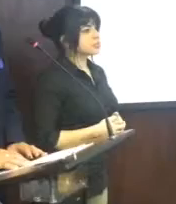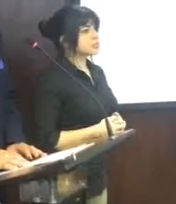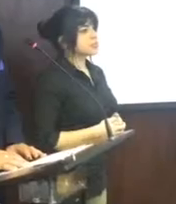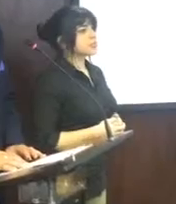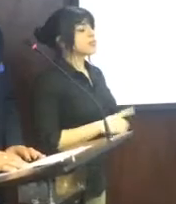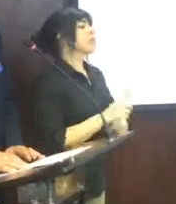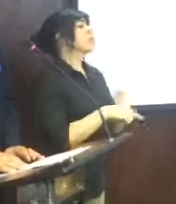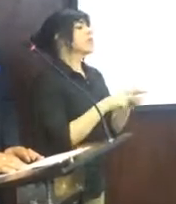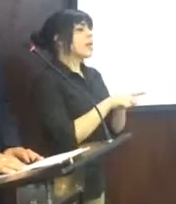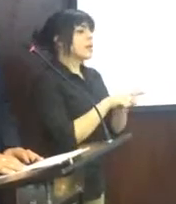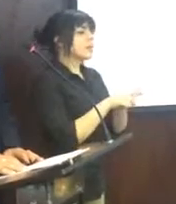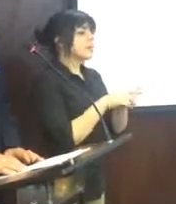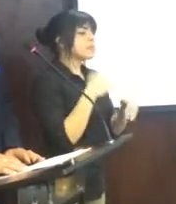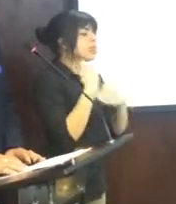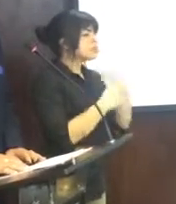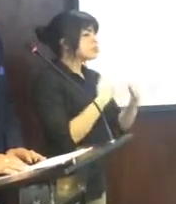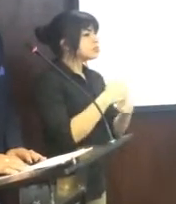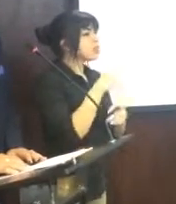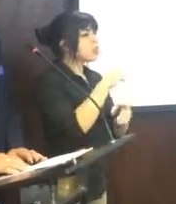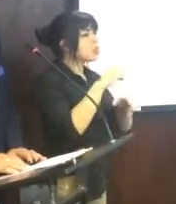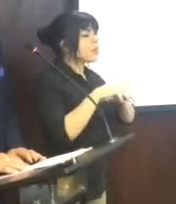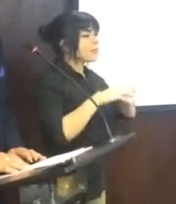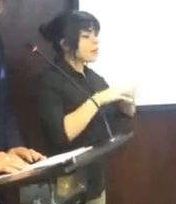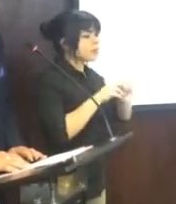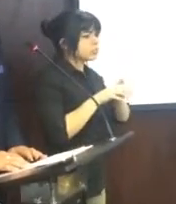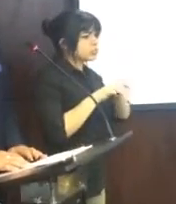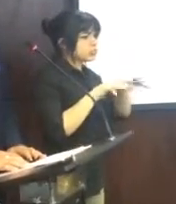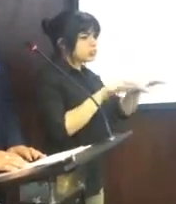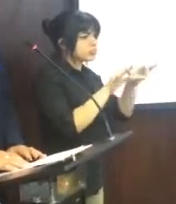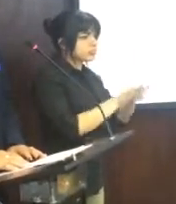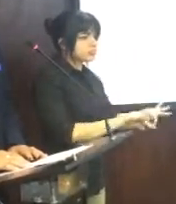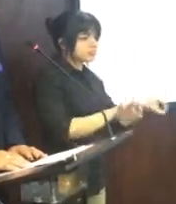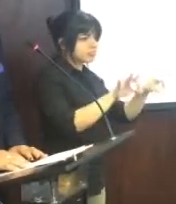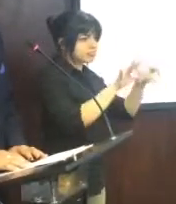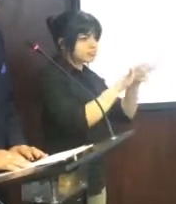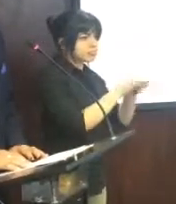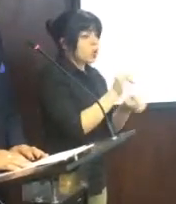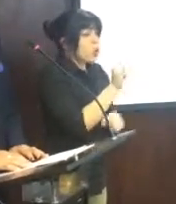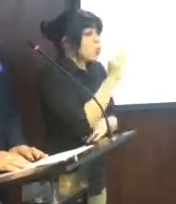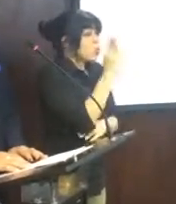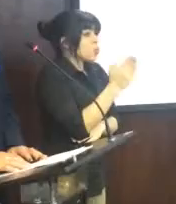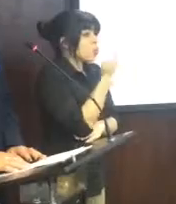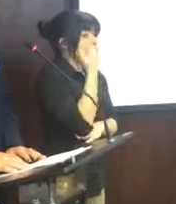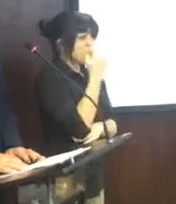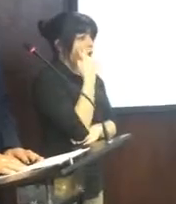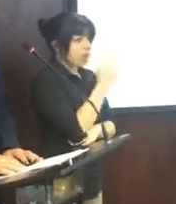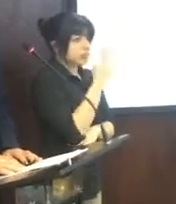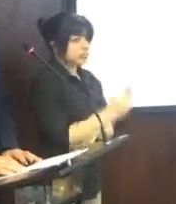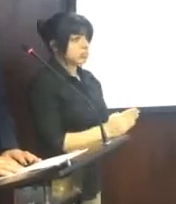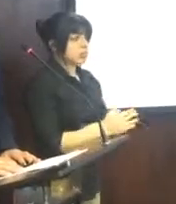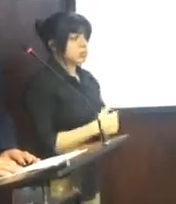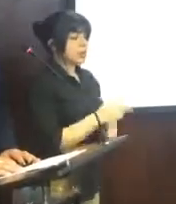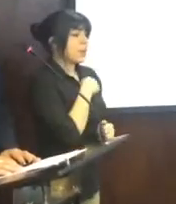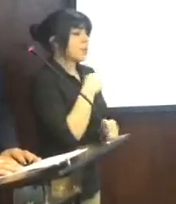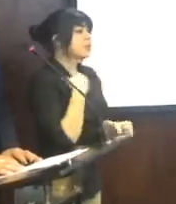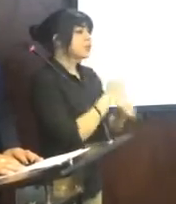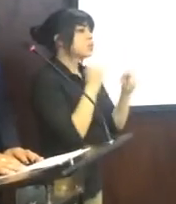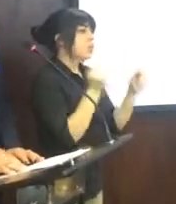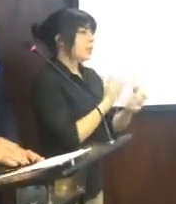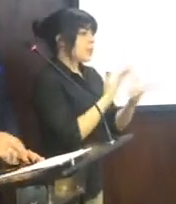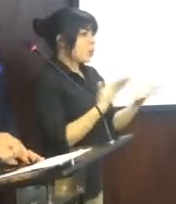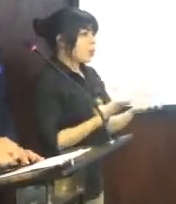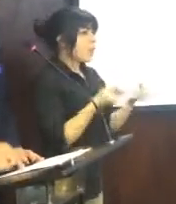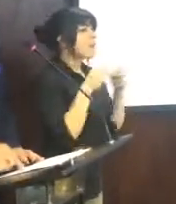Se ha ejercitado también una movilidad importante, como nunca se ha visto, el Ministerio de Seguridad